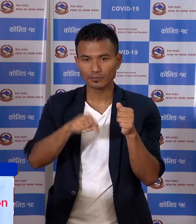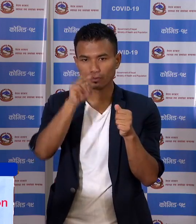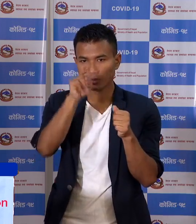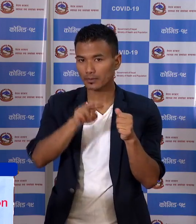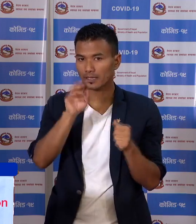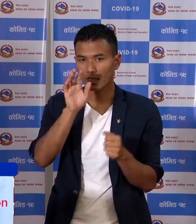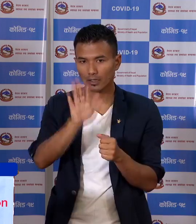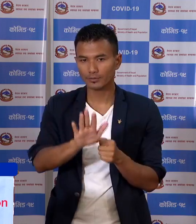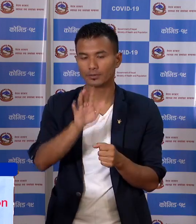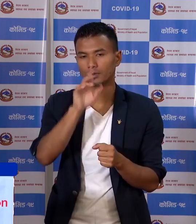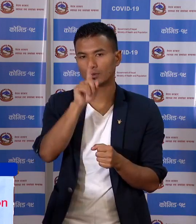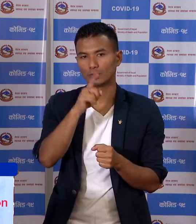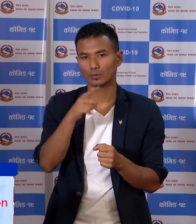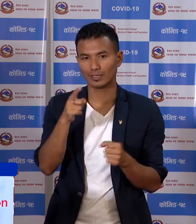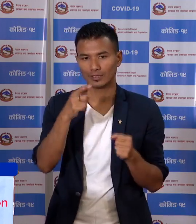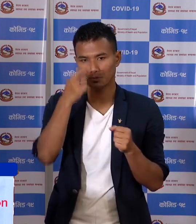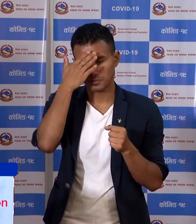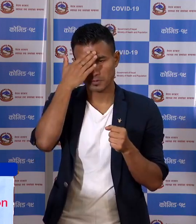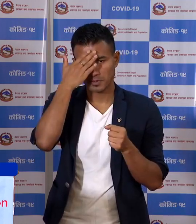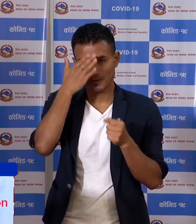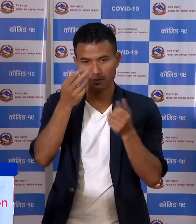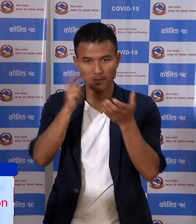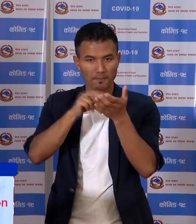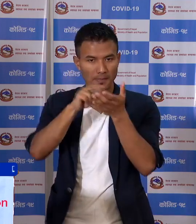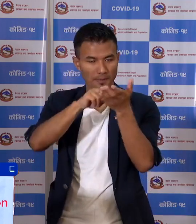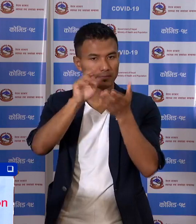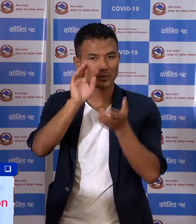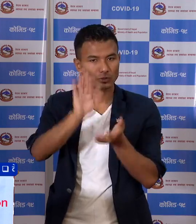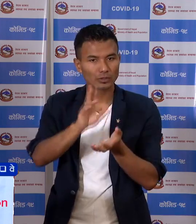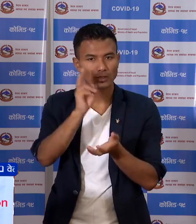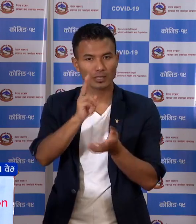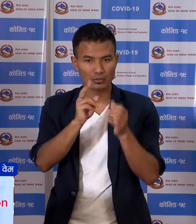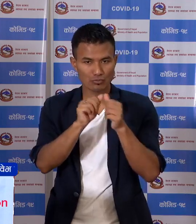अहीं बोप होवा।